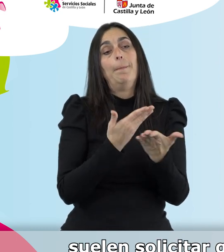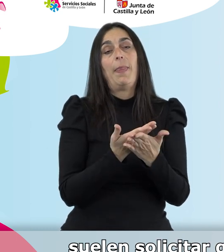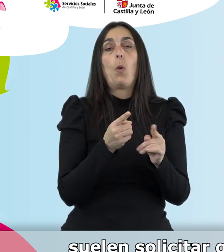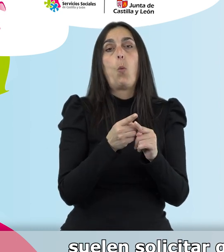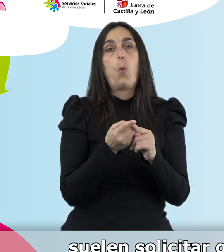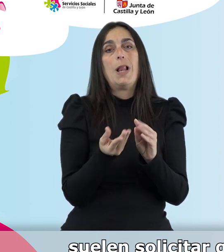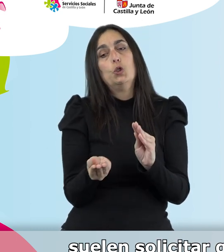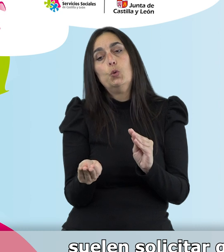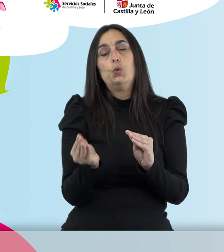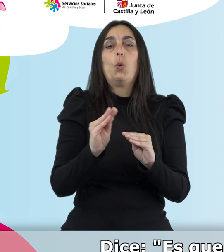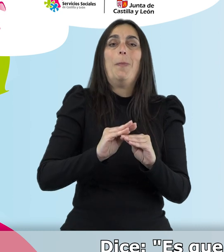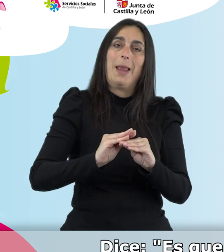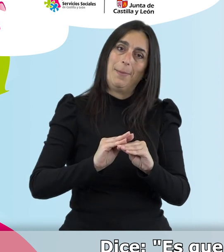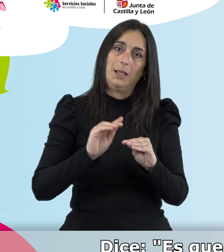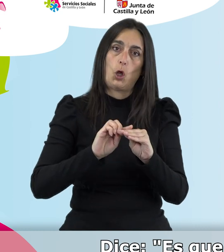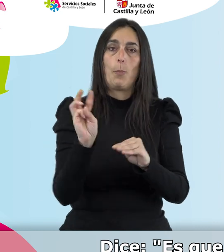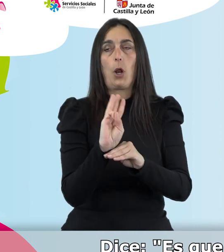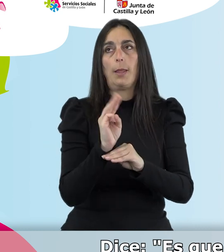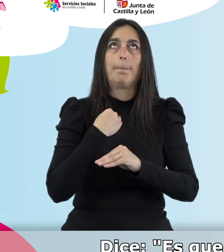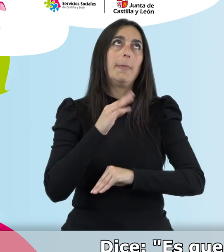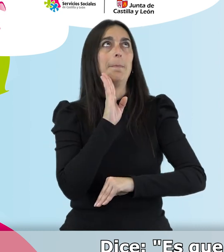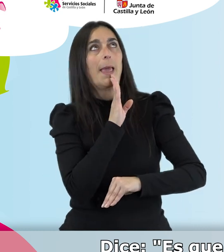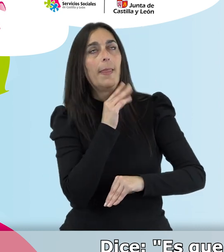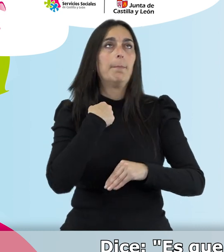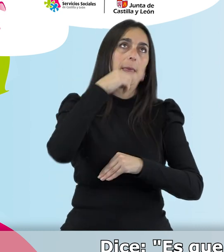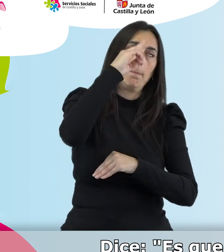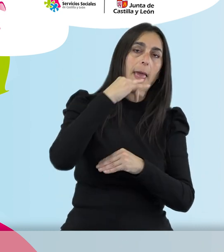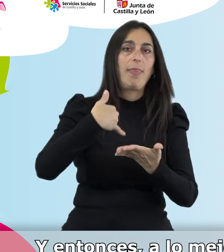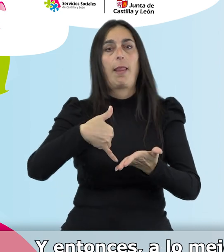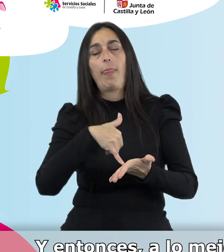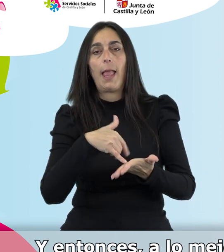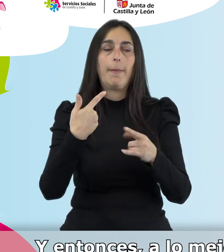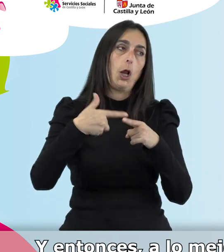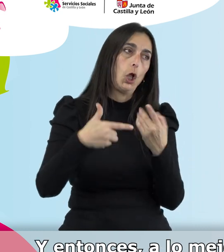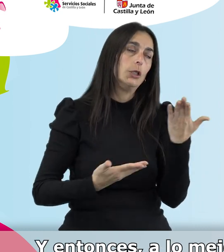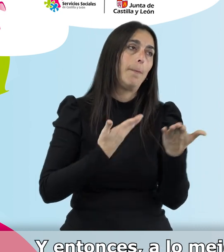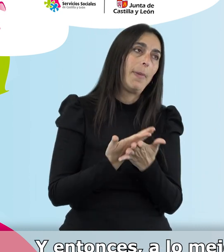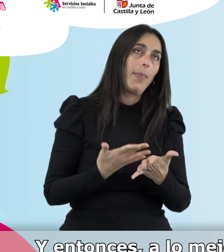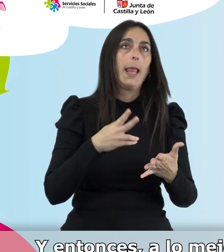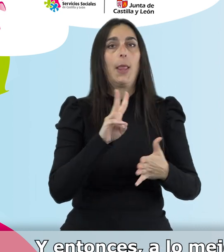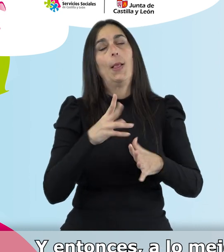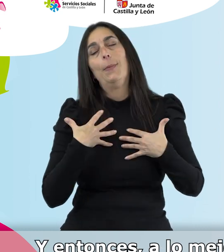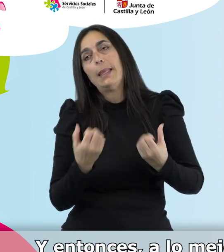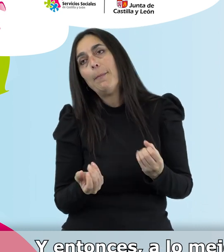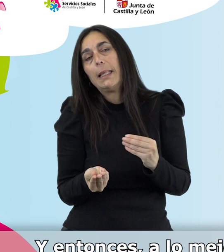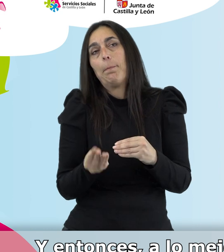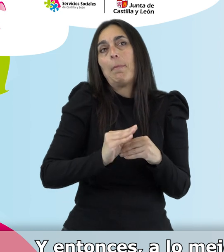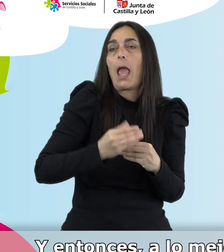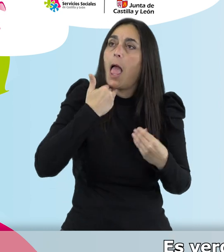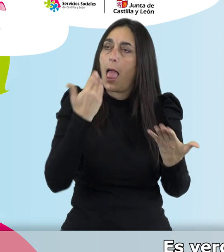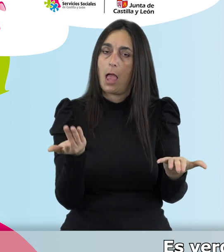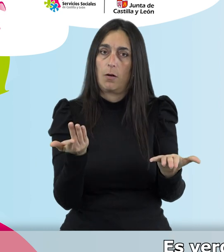suplementos calóricos proteicos. Si es que mi padre, mi madre, mi familiar está débil y entonces a lo mejor hay que darle vitaminas o algún